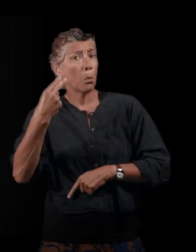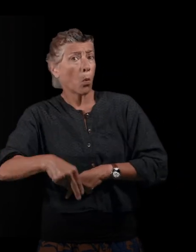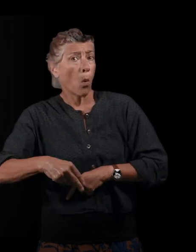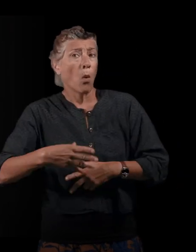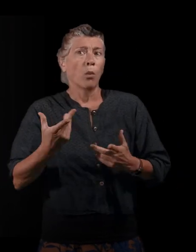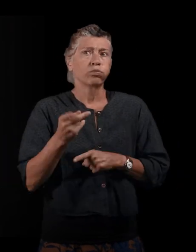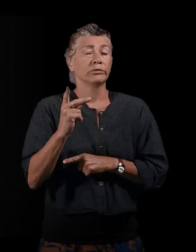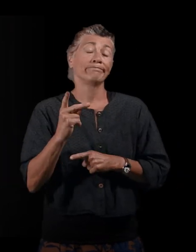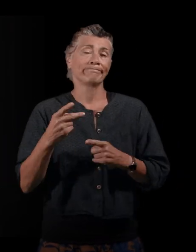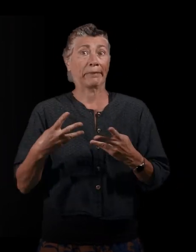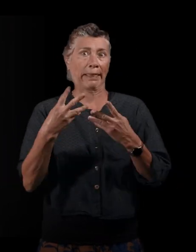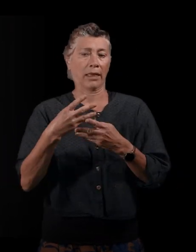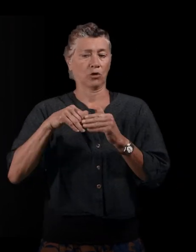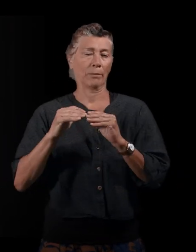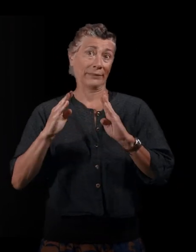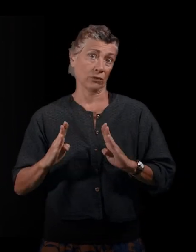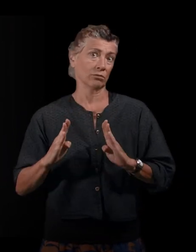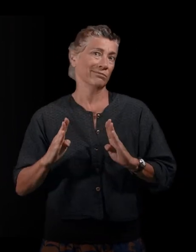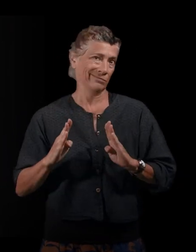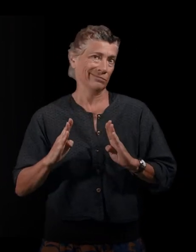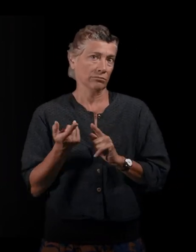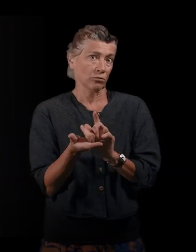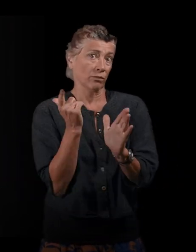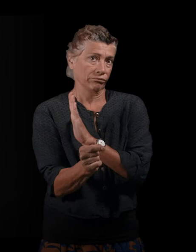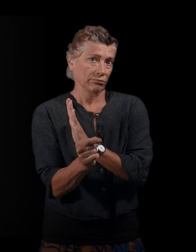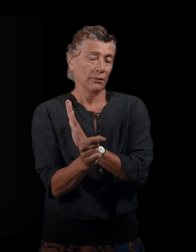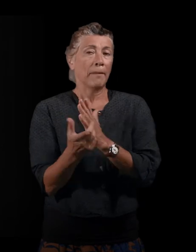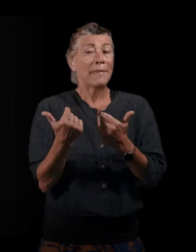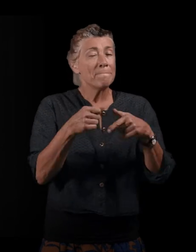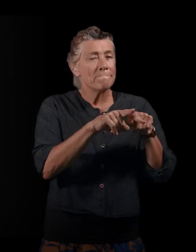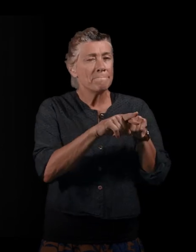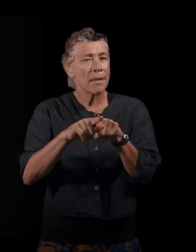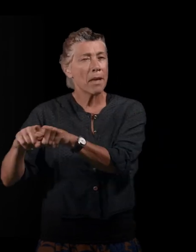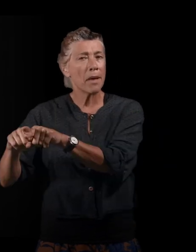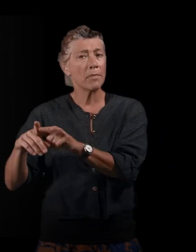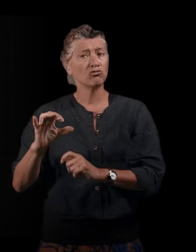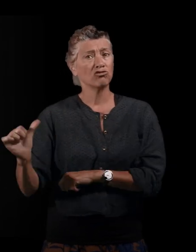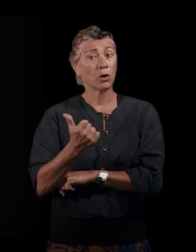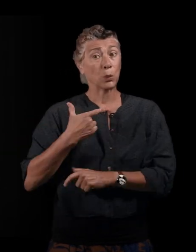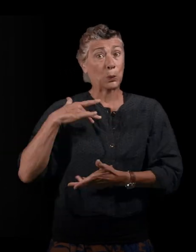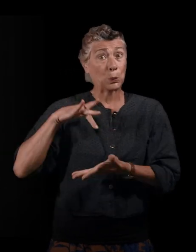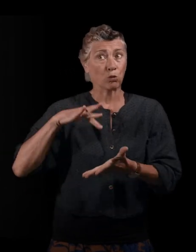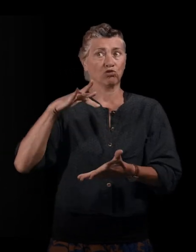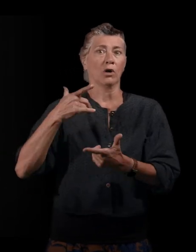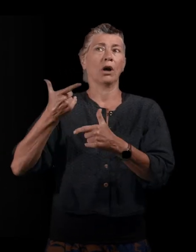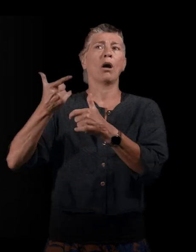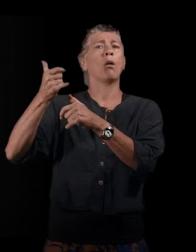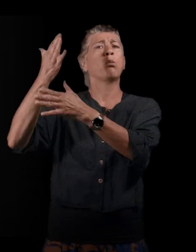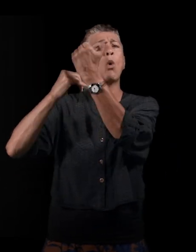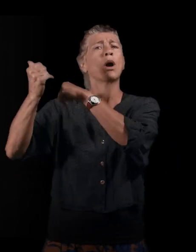des guerres domestiques parfois. En tout cas, ce qu'elles ont en commun, c'est qu'elles ont expérimenté la violence des politiques migratoires actuelles et la